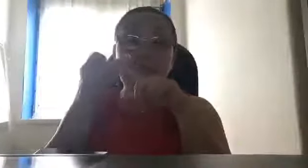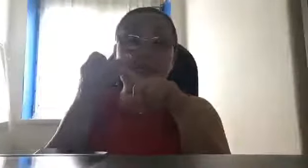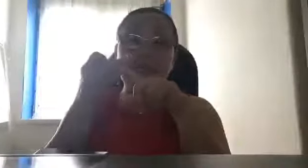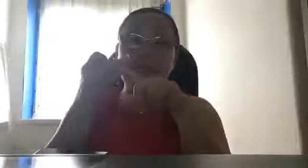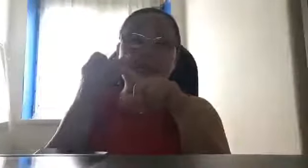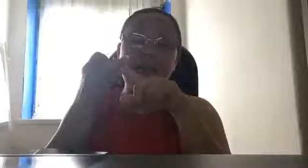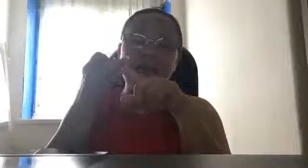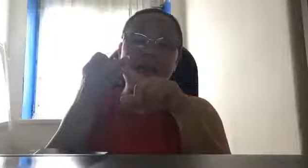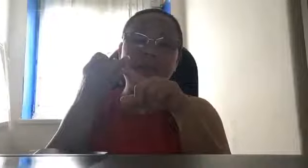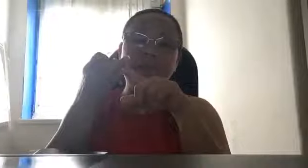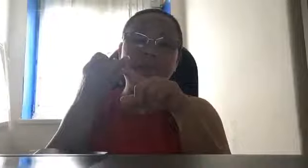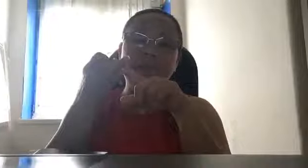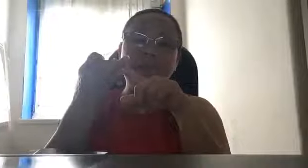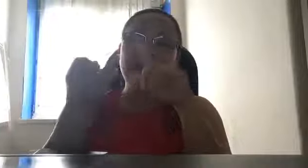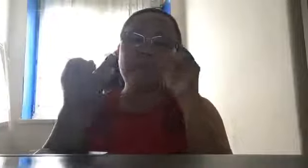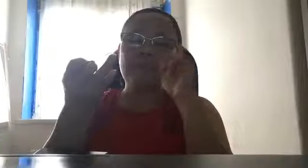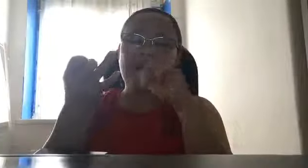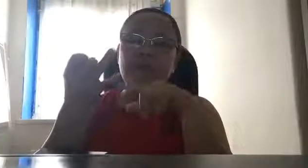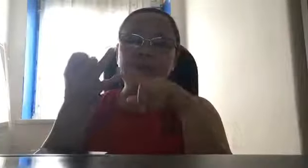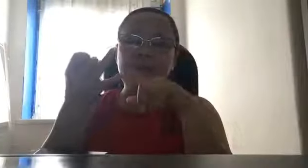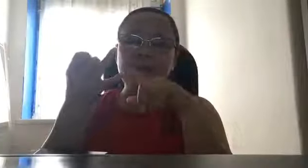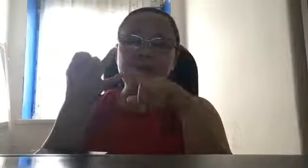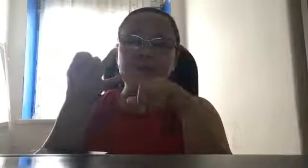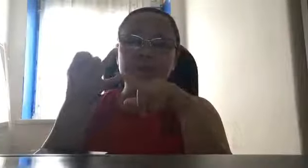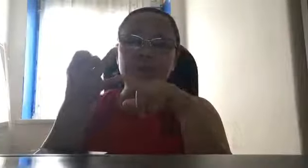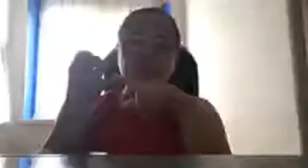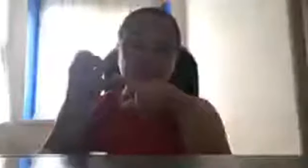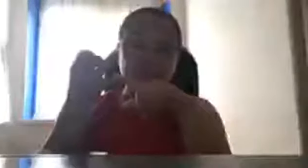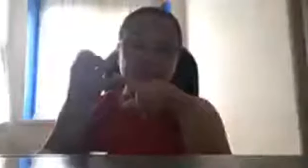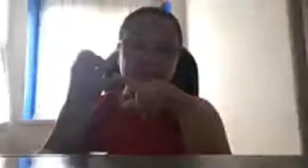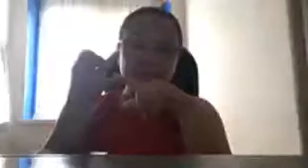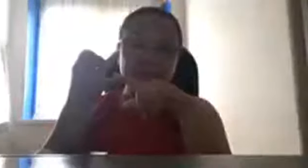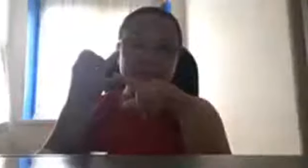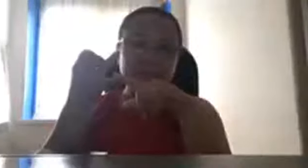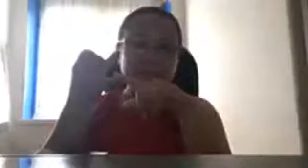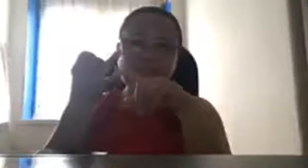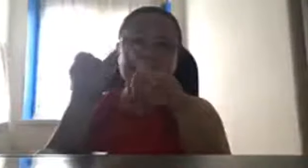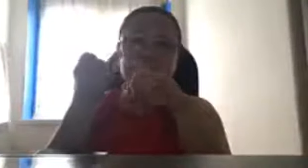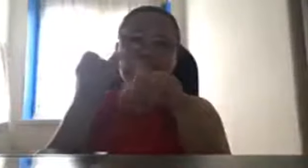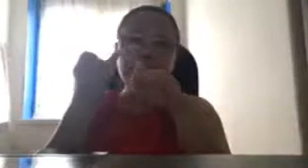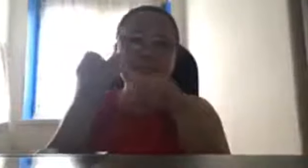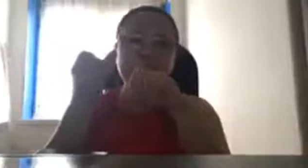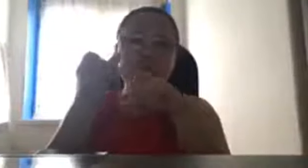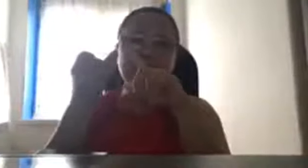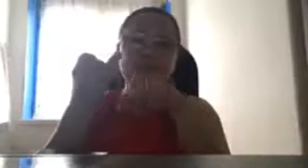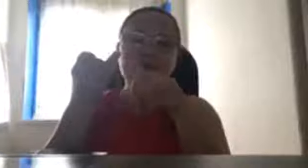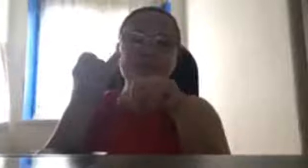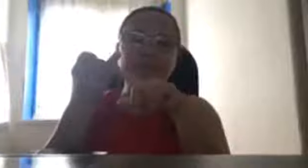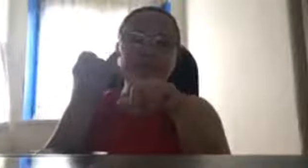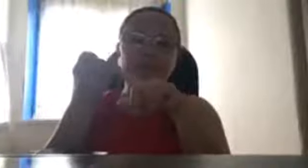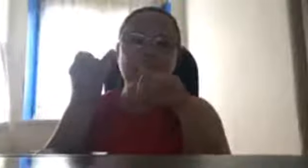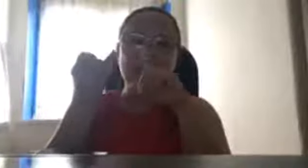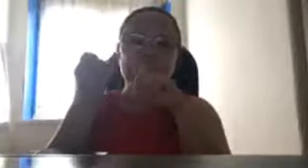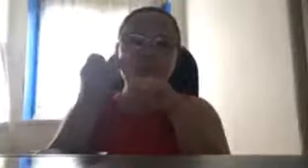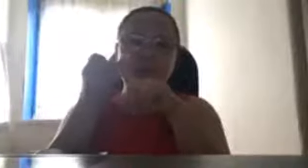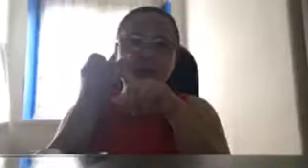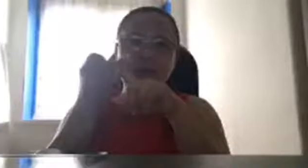pangangailangan? Paano namin matutustusan? Hindi kami humingi, kung kaninong mga